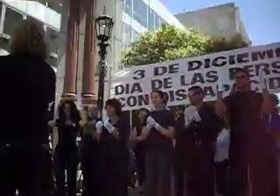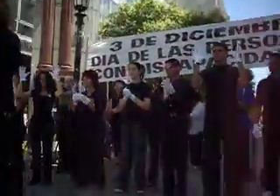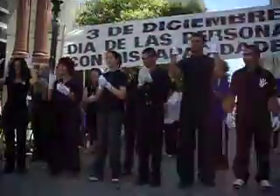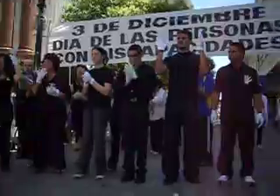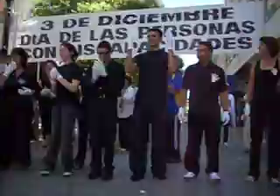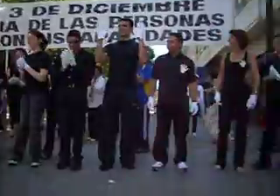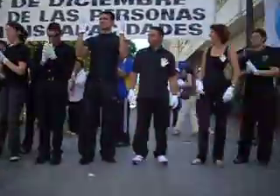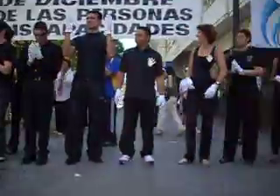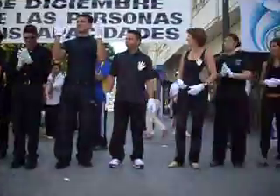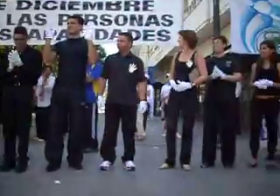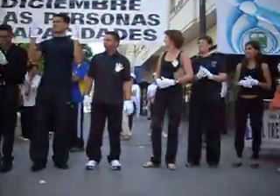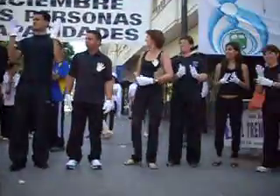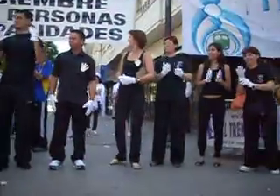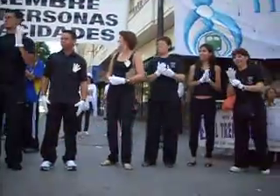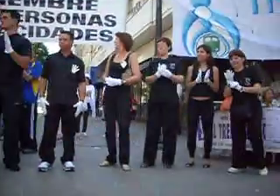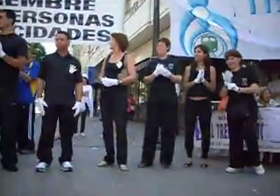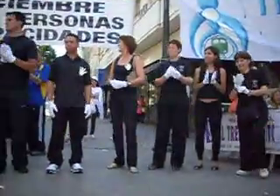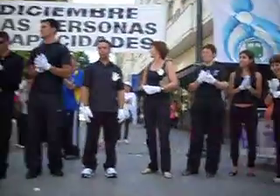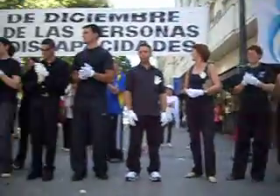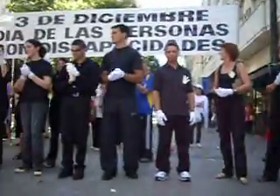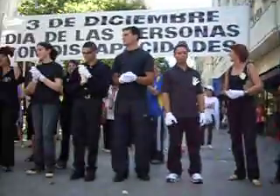la mente.